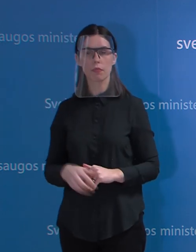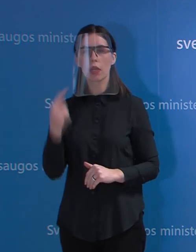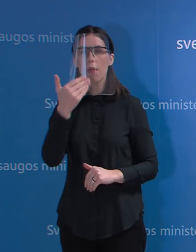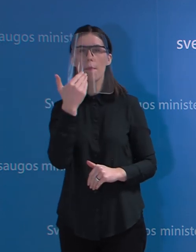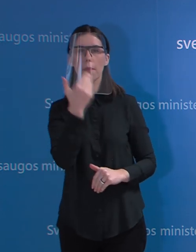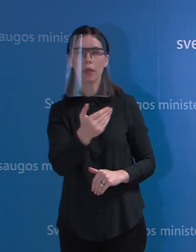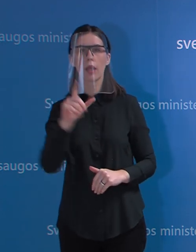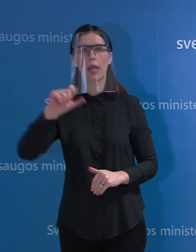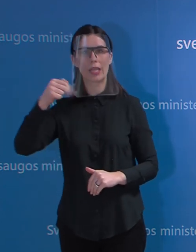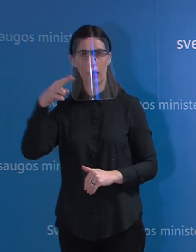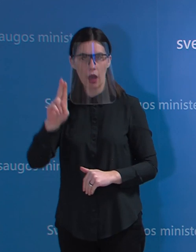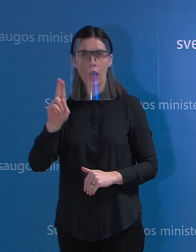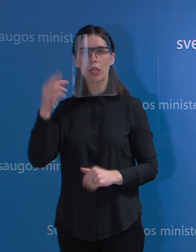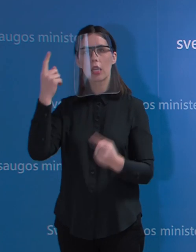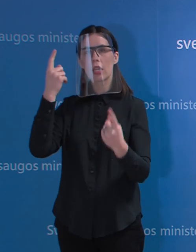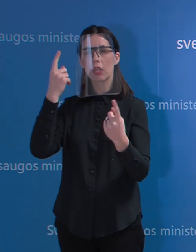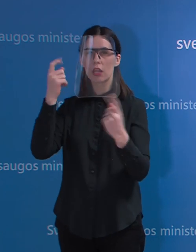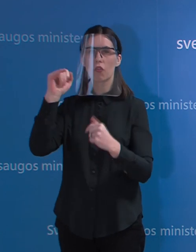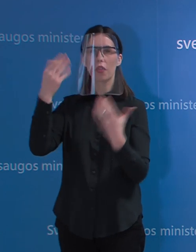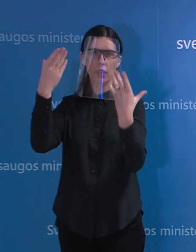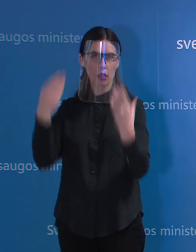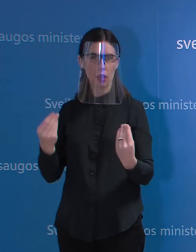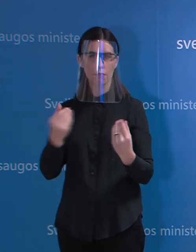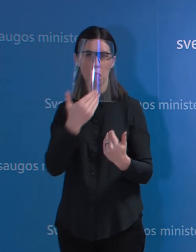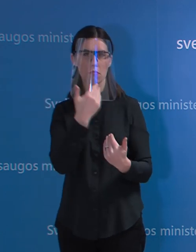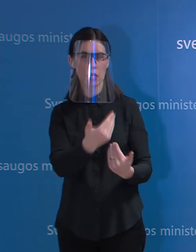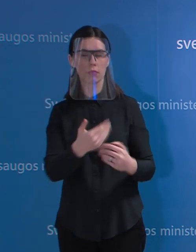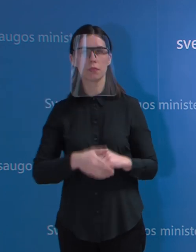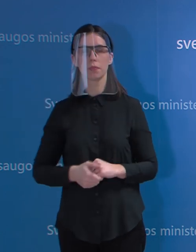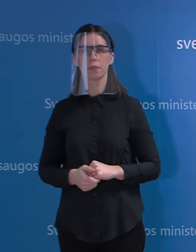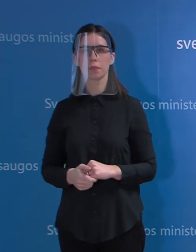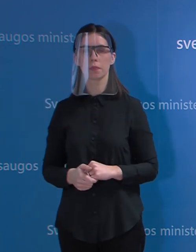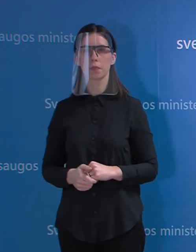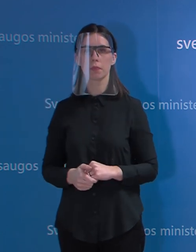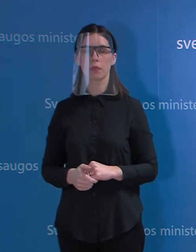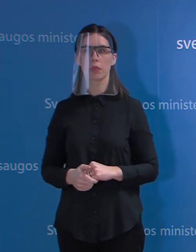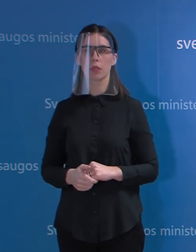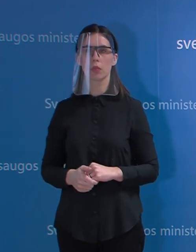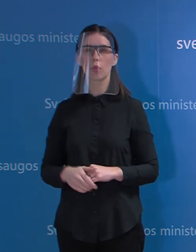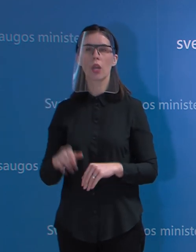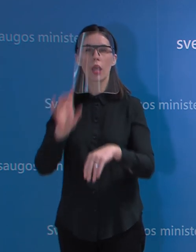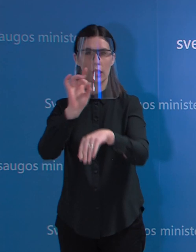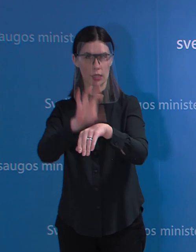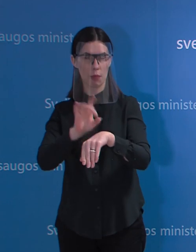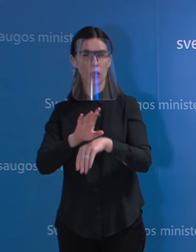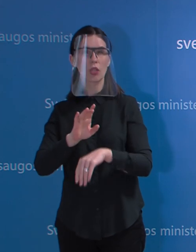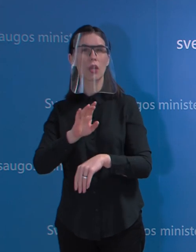Kas yra žinoma dėl koronavirusų apsikrėtusio žmogaus mirti klaipėdoje?